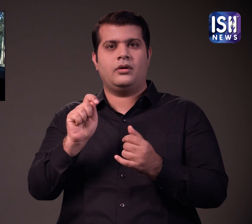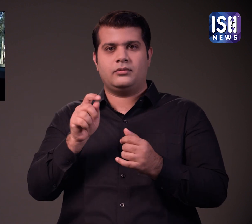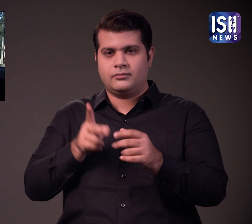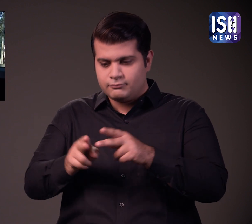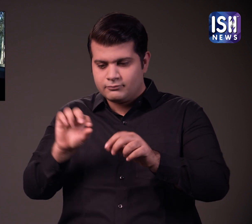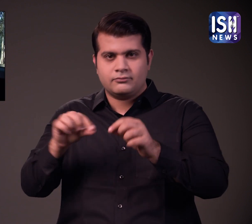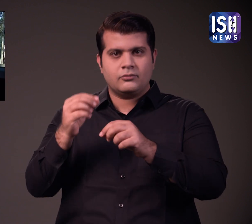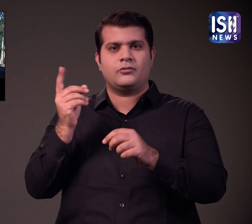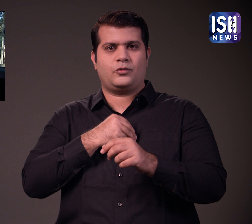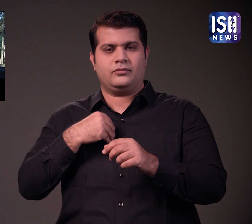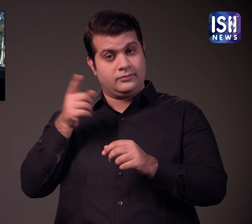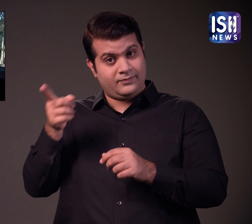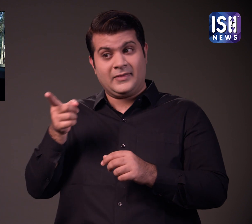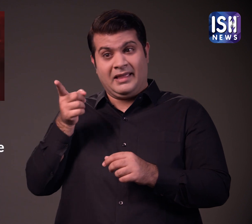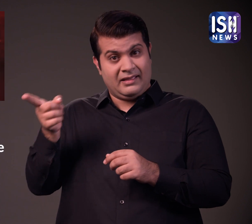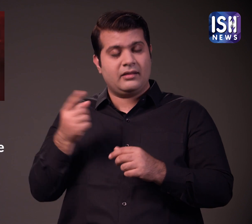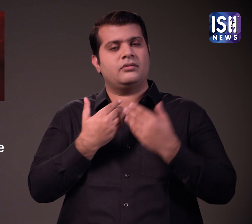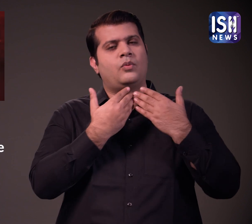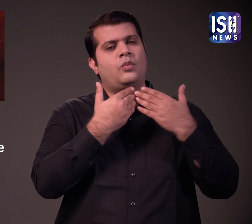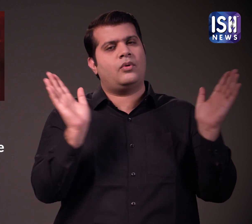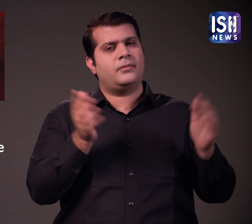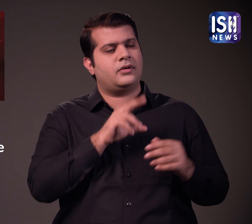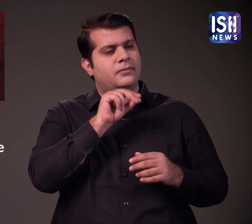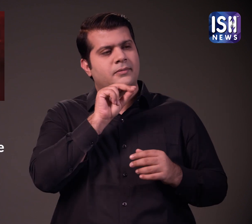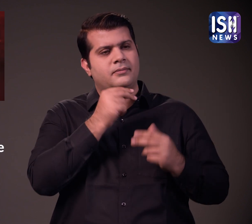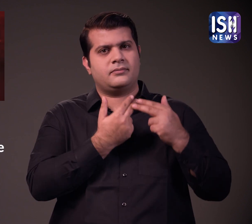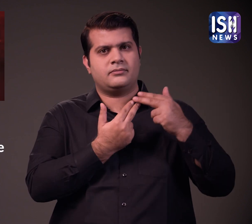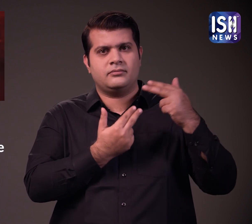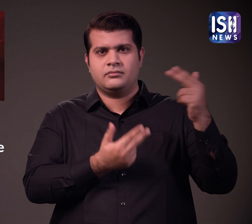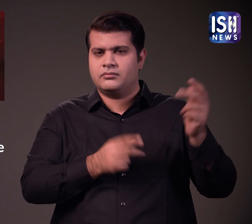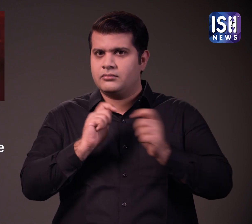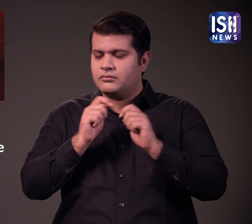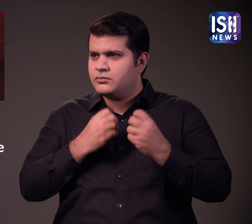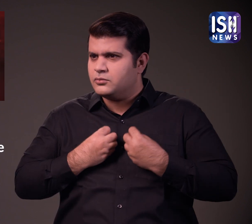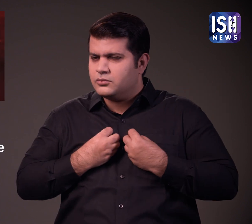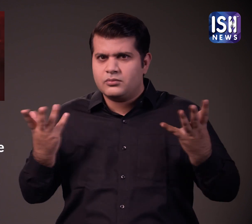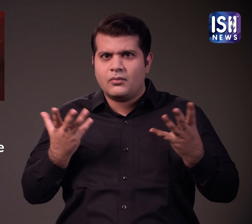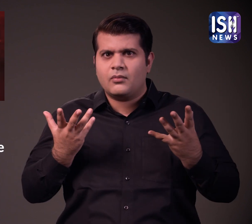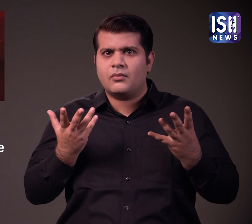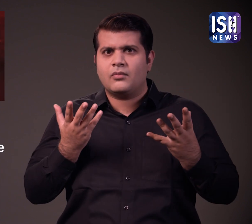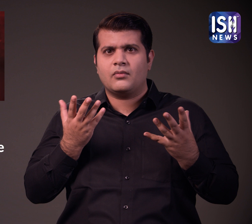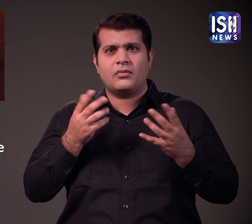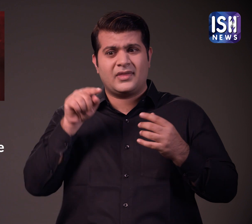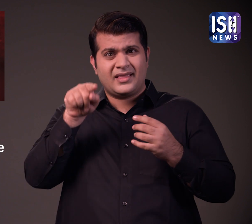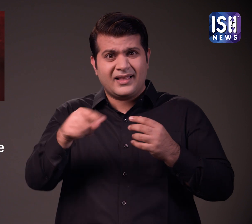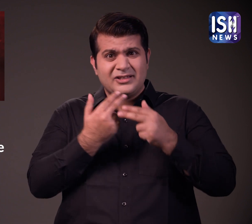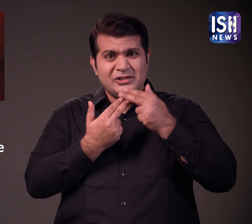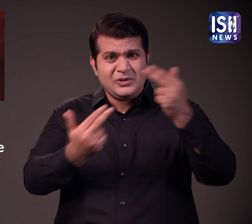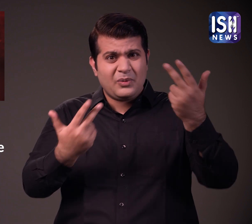और सिलने की जिम्मेदारी उन पर थी इंटर्व्यू में उनके रोसोध गार्टन ने इंटर्व्यों को हैरान कर दिया जब इंटर्व्यू